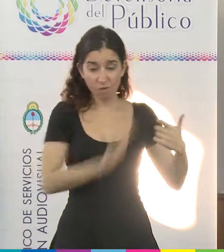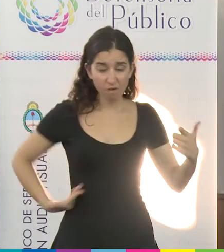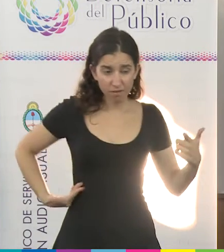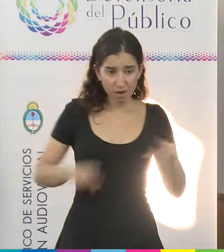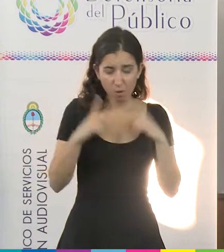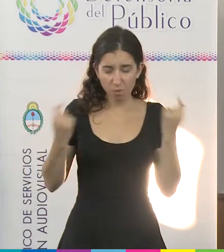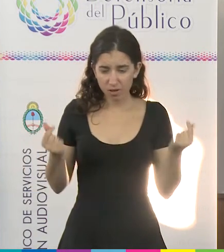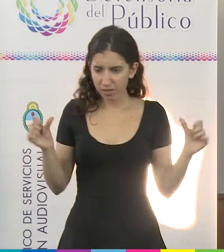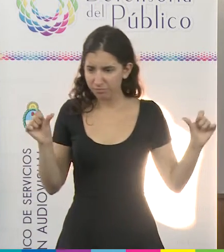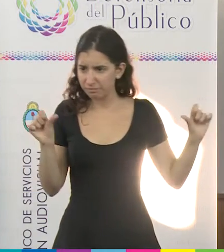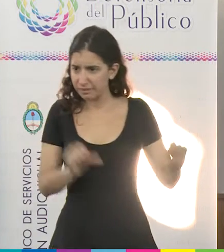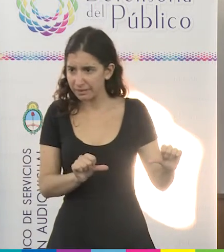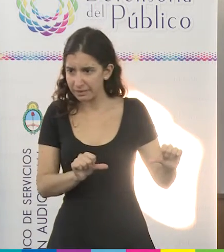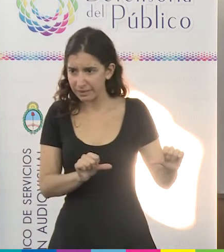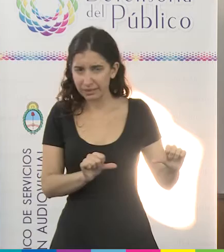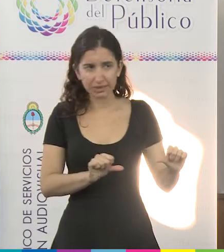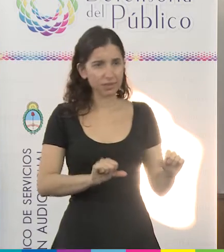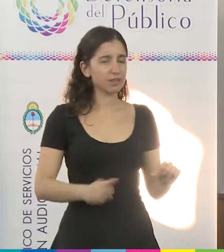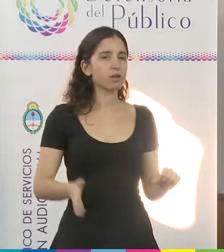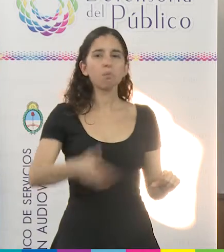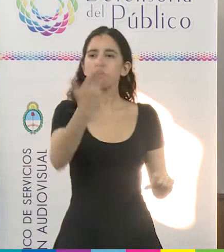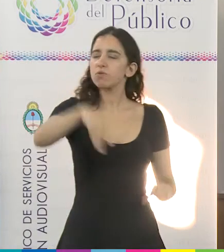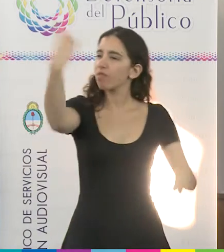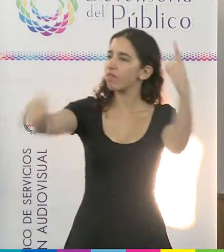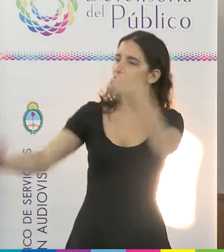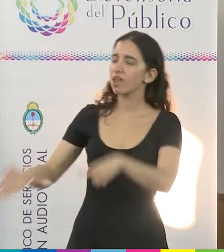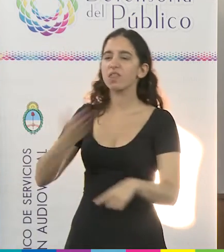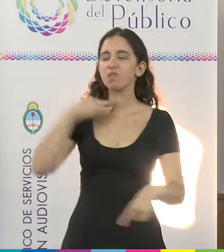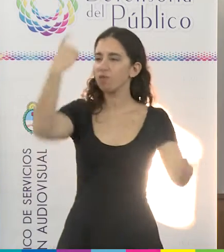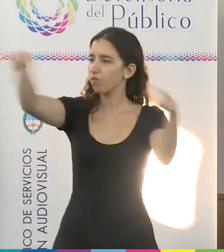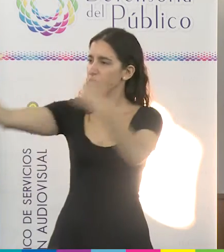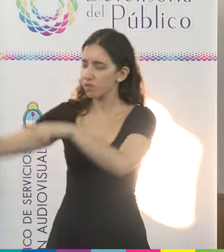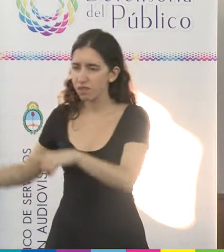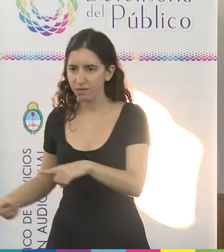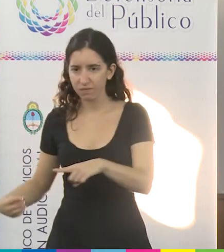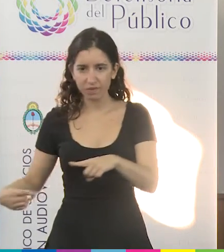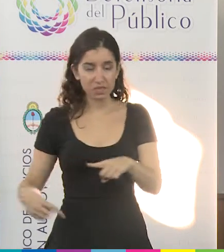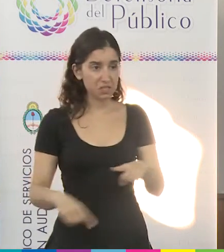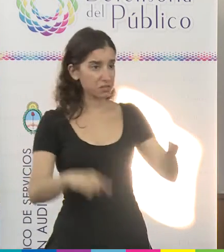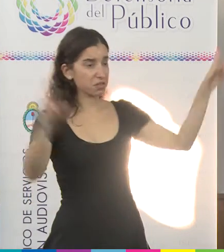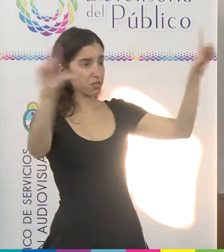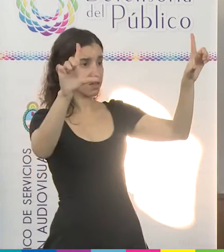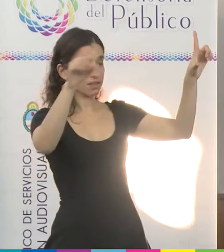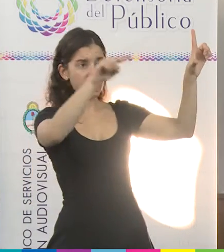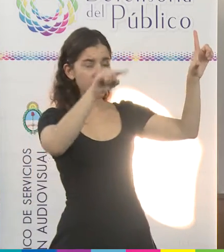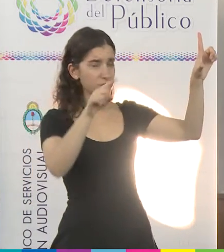que permitan garantizar que se escuchen todas las voces, aún las disidentes.